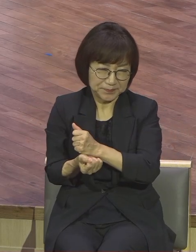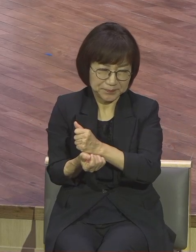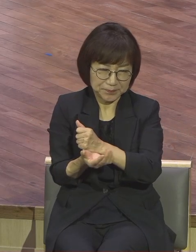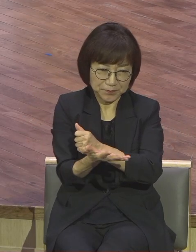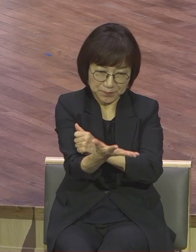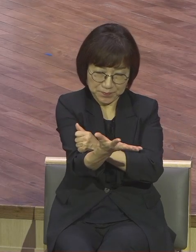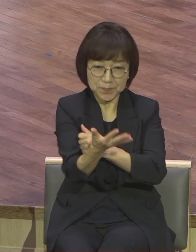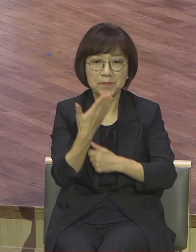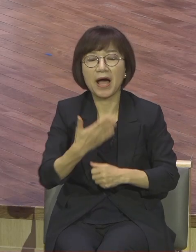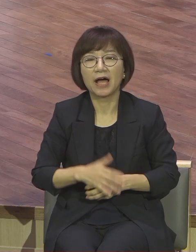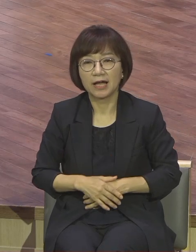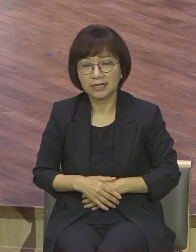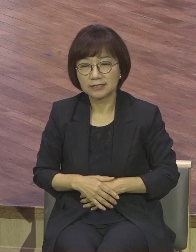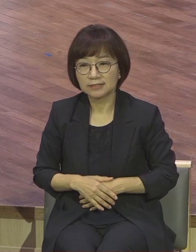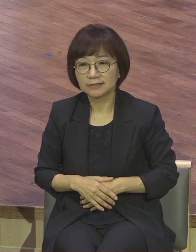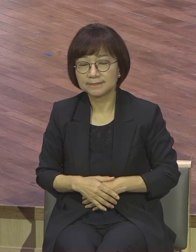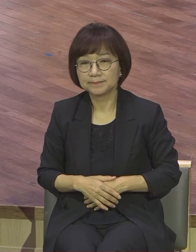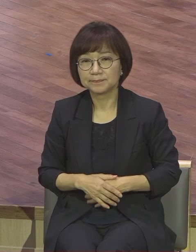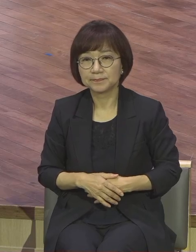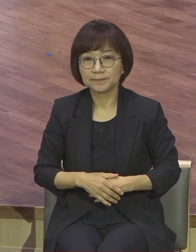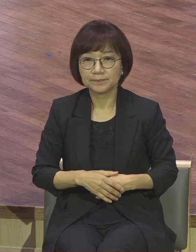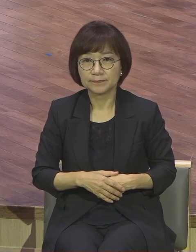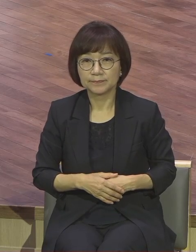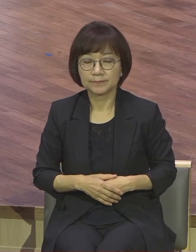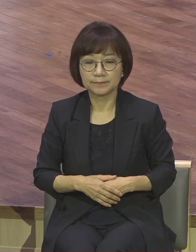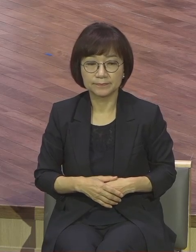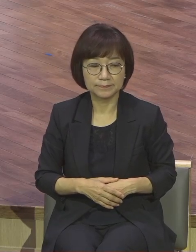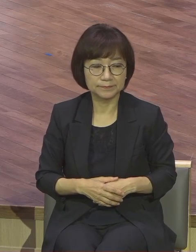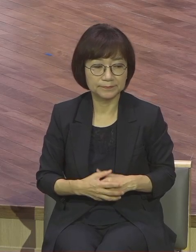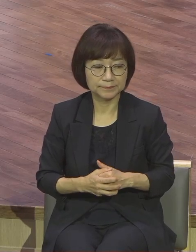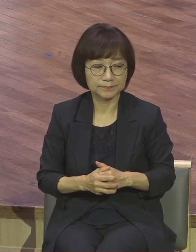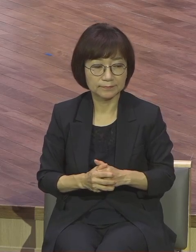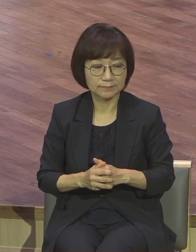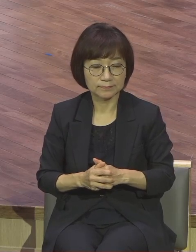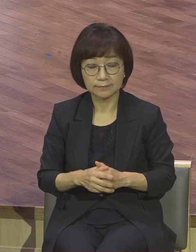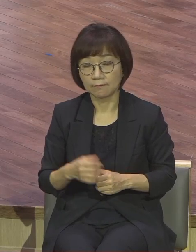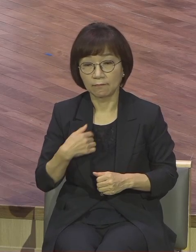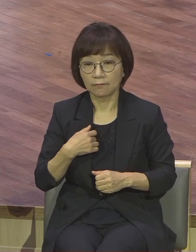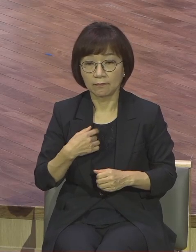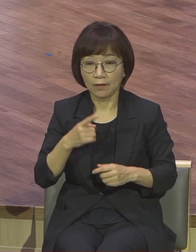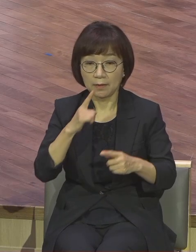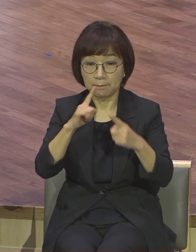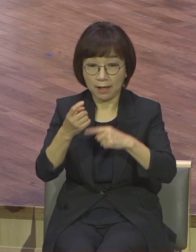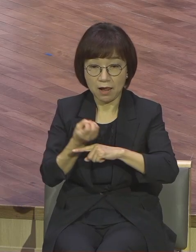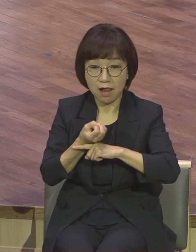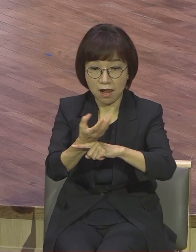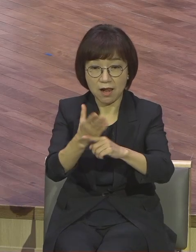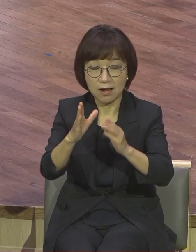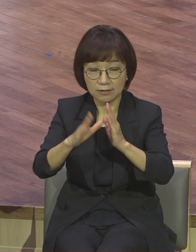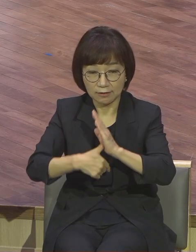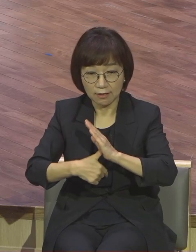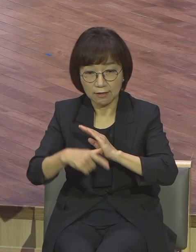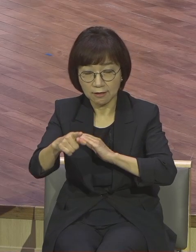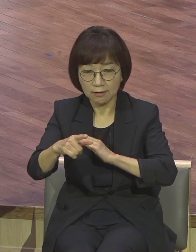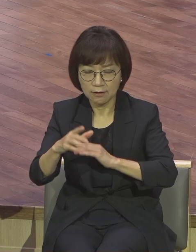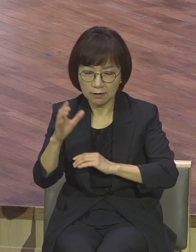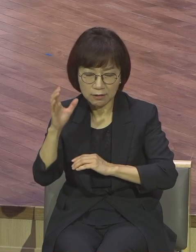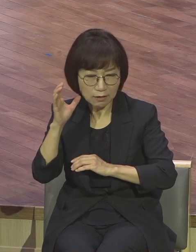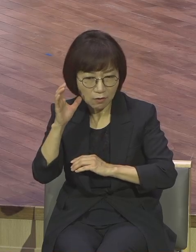상대방이 받아들인 느낌과 감동이 다른 이유가 뭔지 아세요 그게 영권입니다 영권